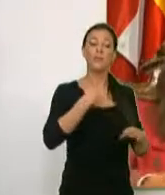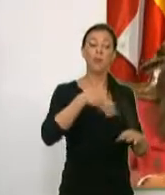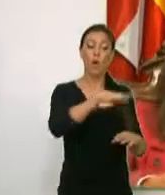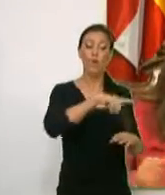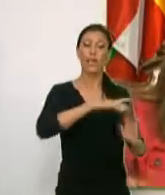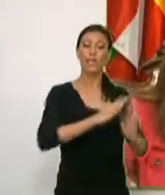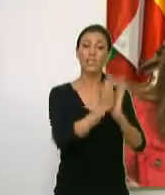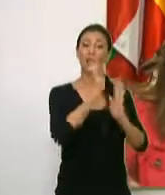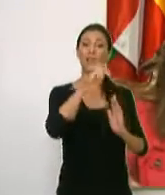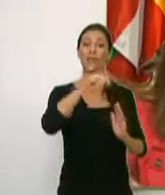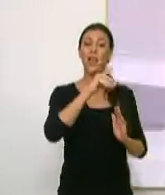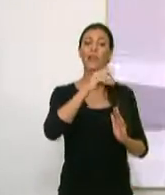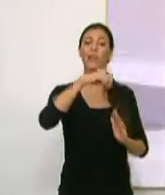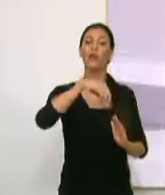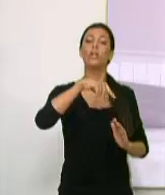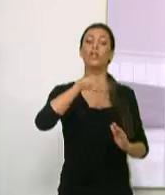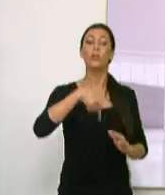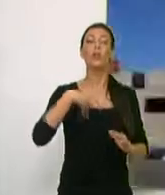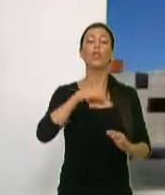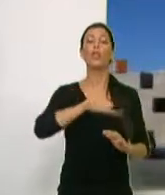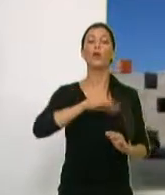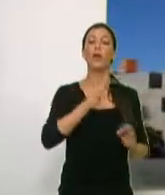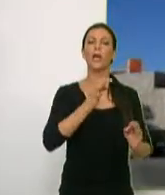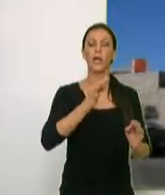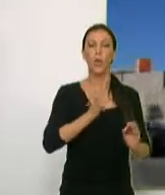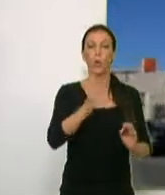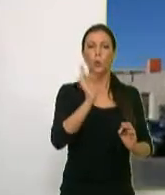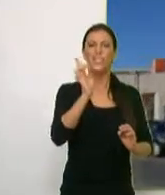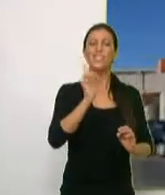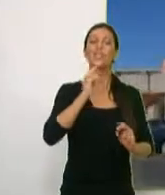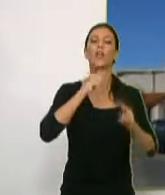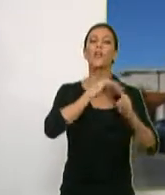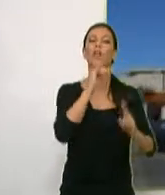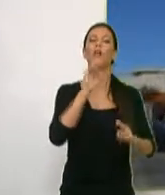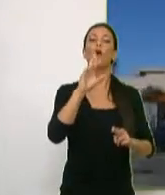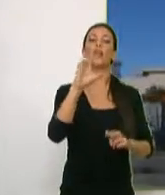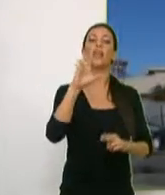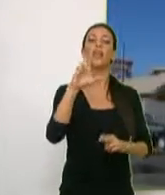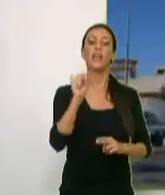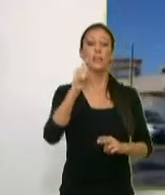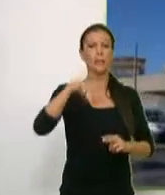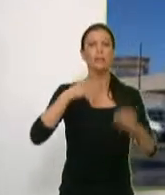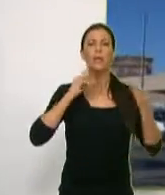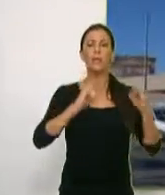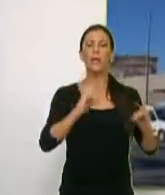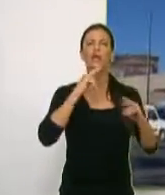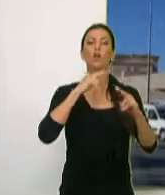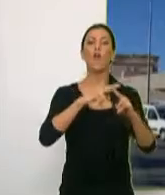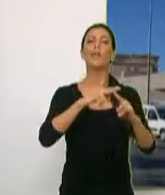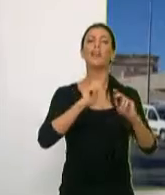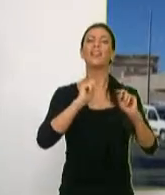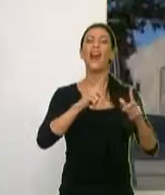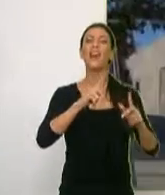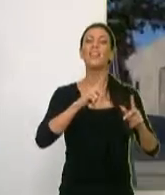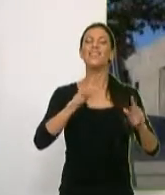barriada del Balcón de San Fernando y de la zona oeste de las Zorredas volverán a disfrutar del Parque Manuel Moreno El